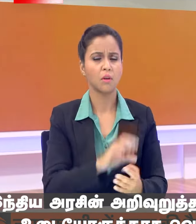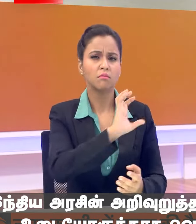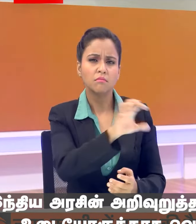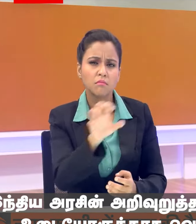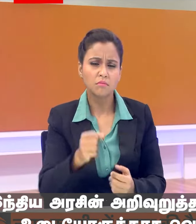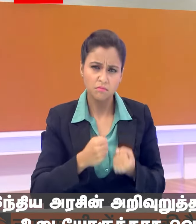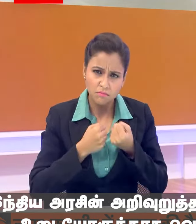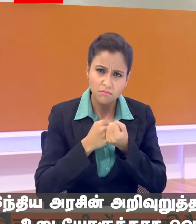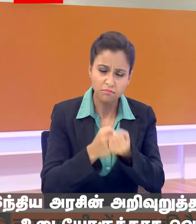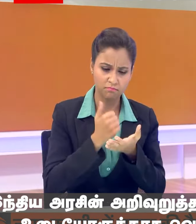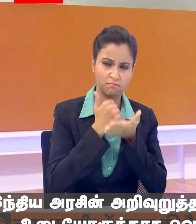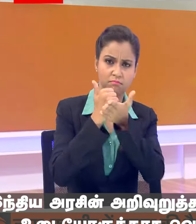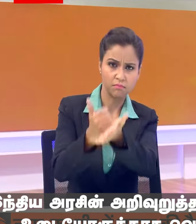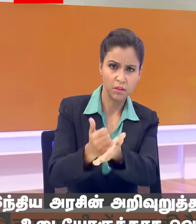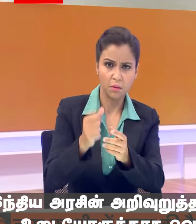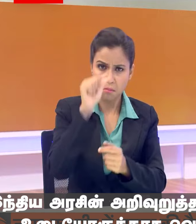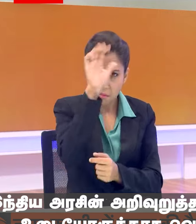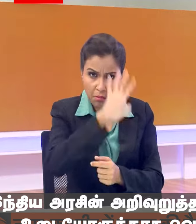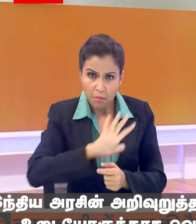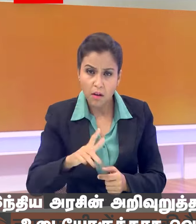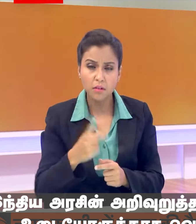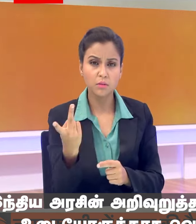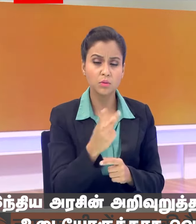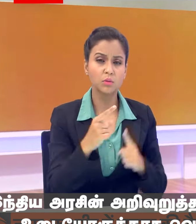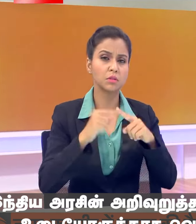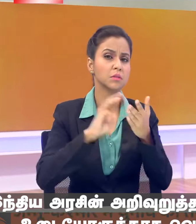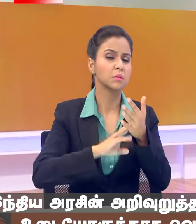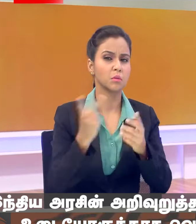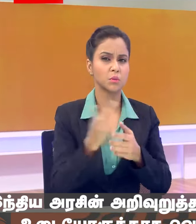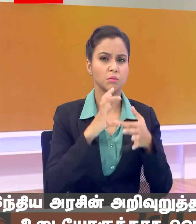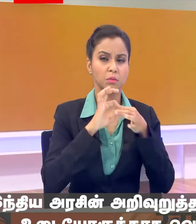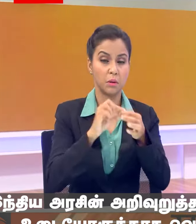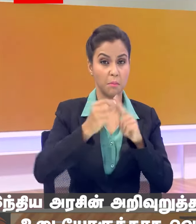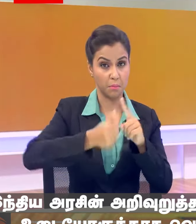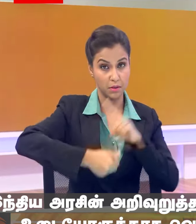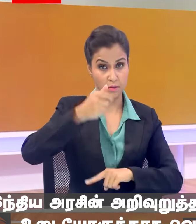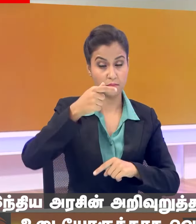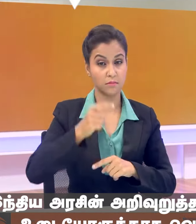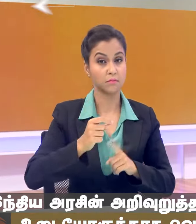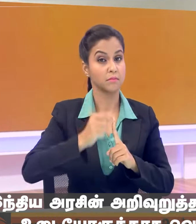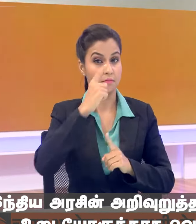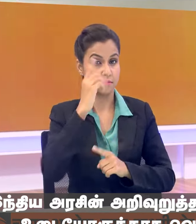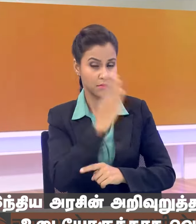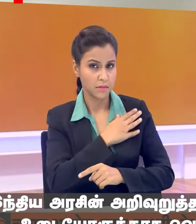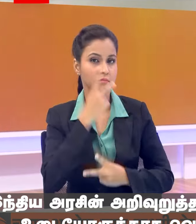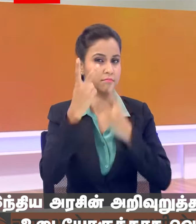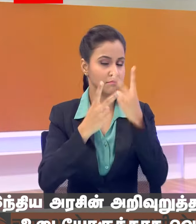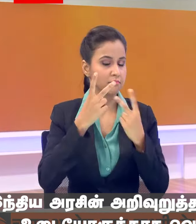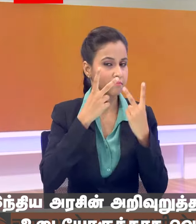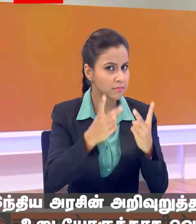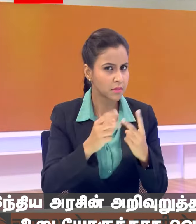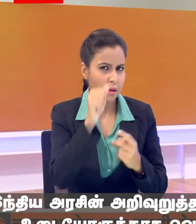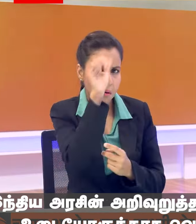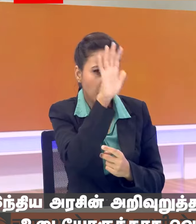सहयोग की उमीद है भारत और तिमोर रिष्टे के बीच में जो राष्टपुदी के इस दौरे में साहिद देखने को नहीं है यह भारत जो इस तरीके से आगे बढ़ रहा है